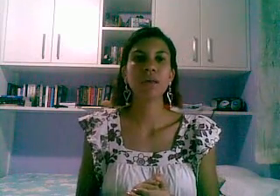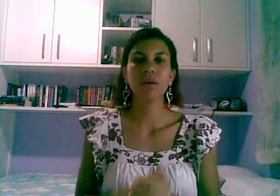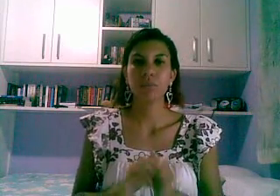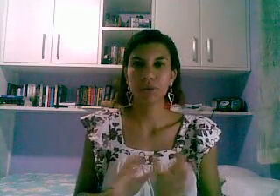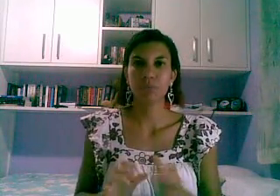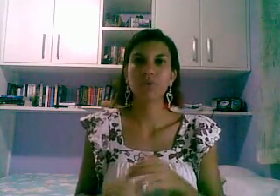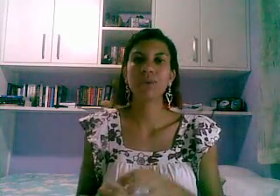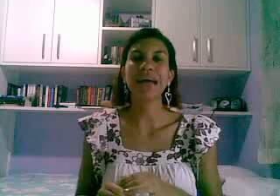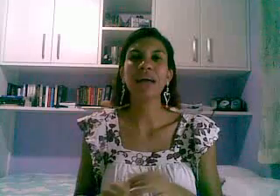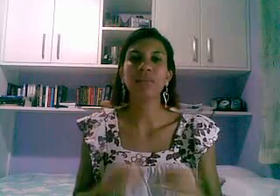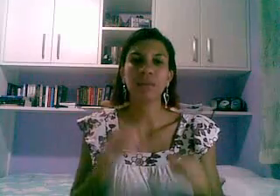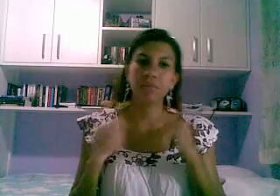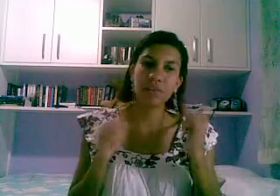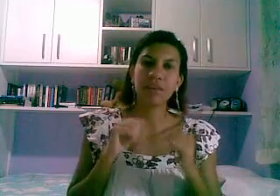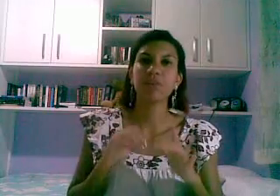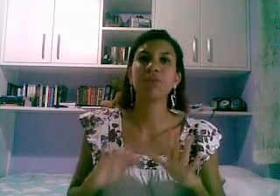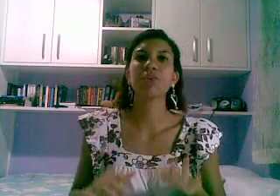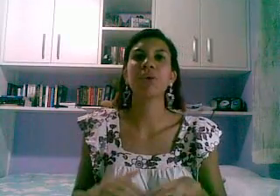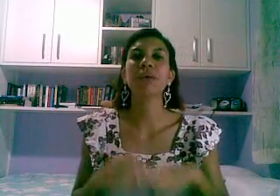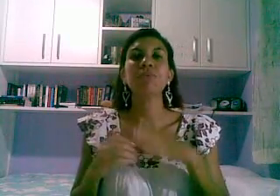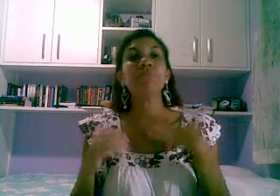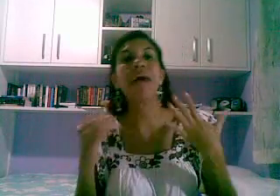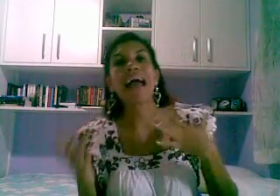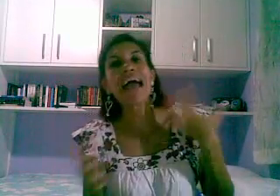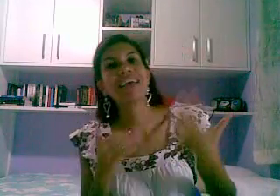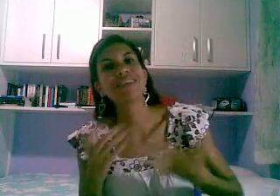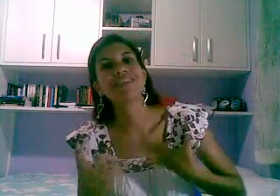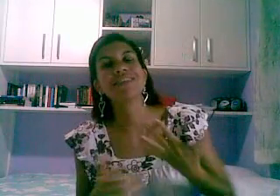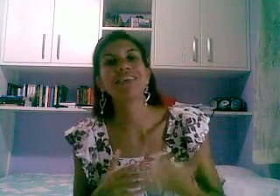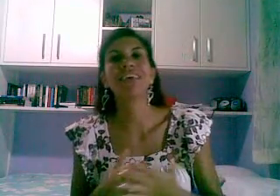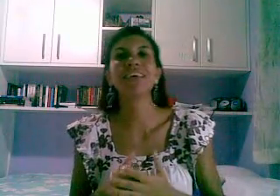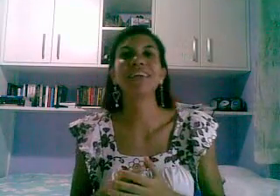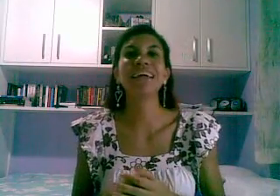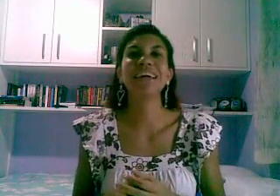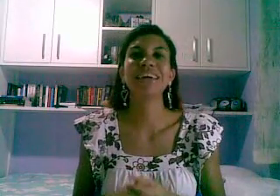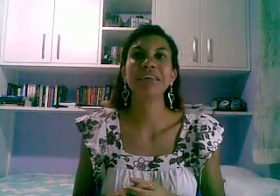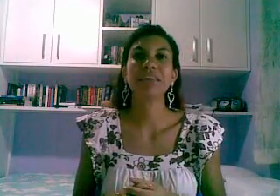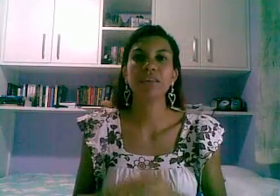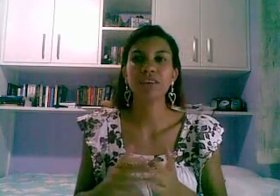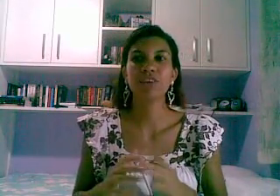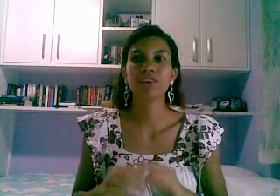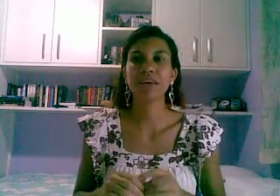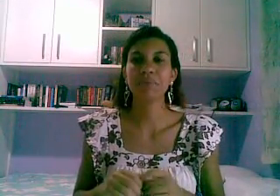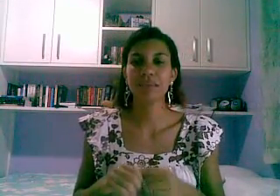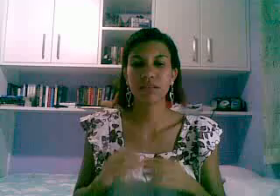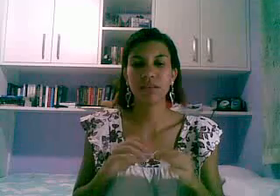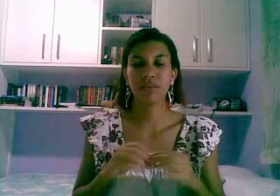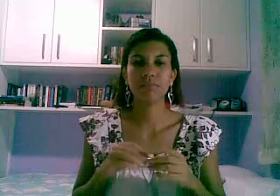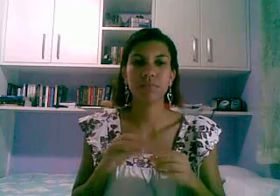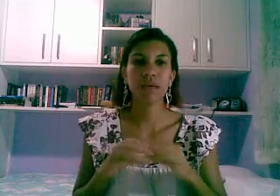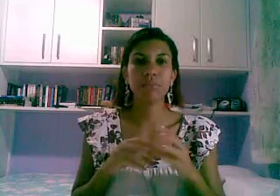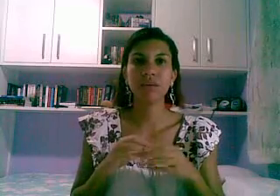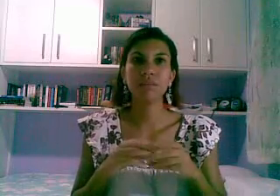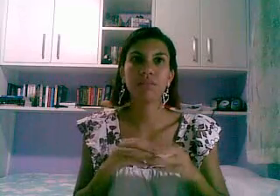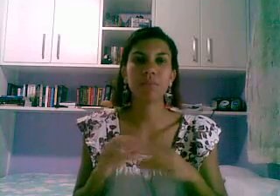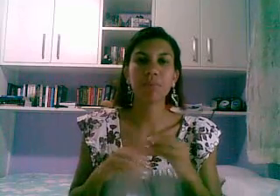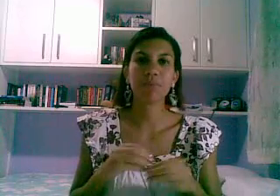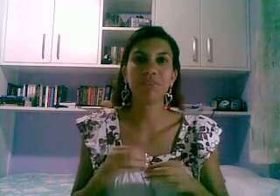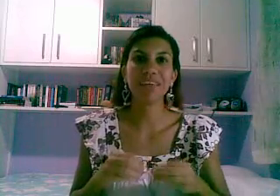mas muito cuidado, né, pro veneno não escorrer de mais assim, né e a gente acaba se queimando com o próprio